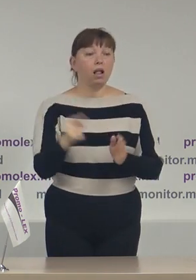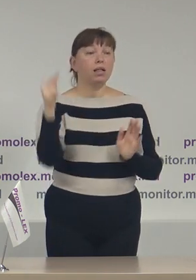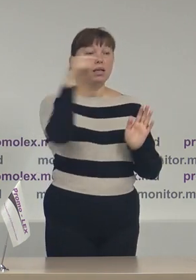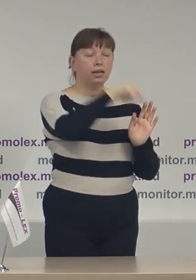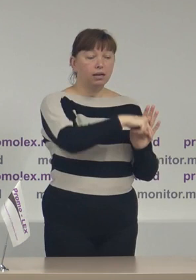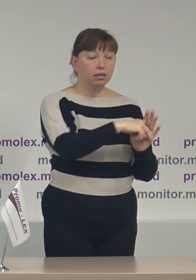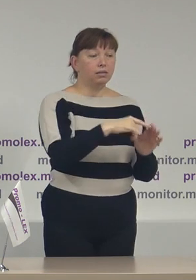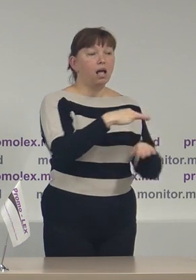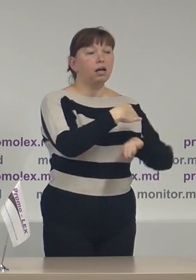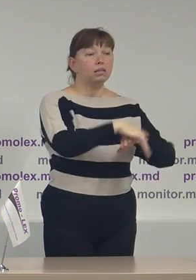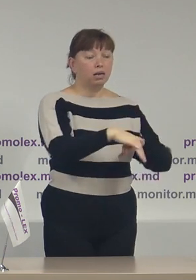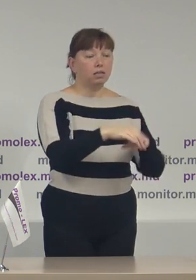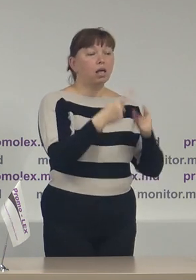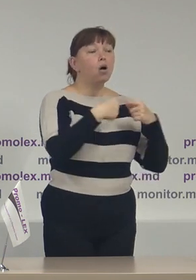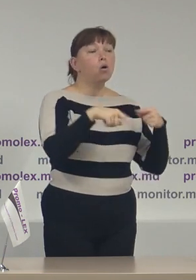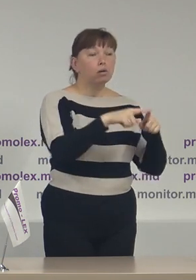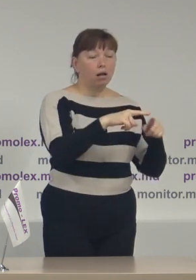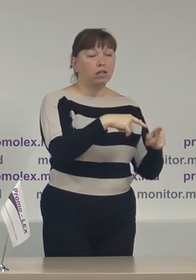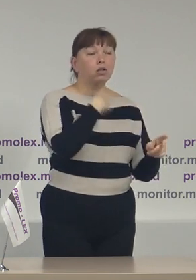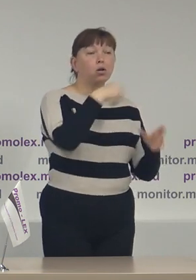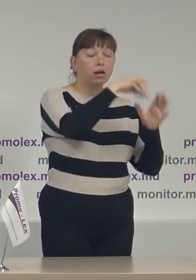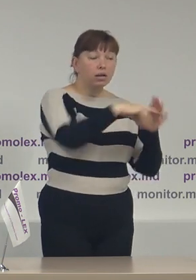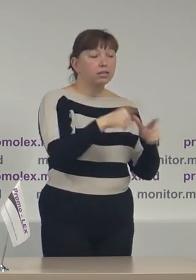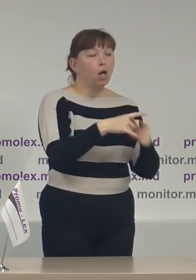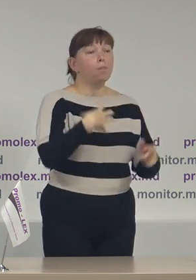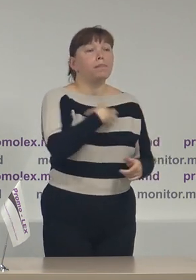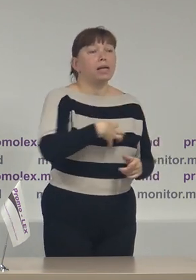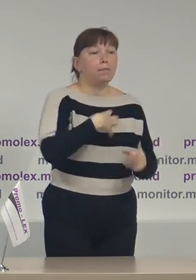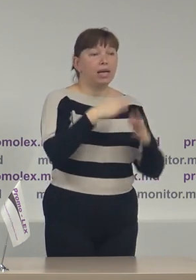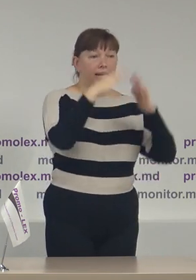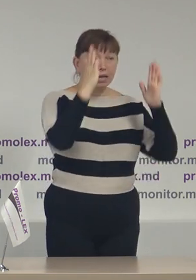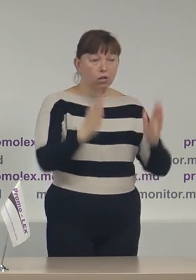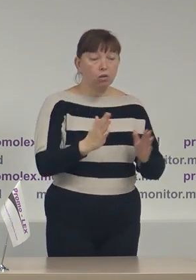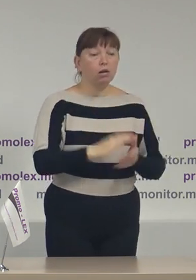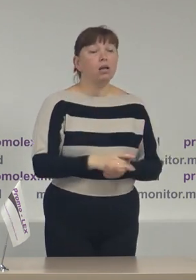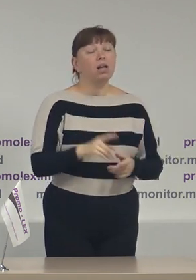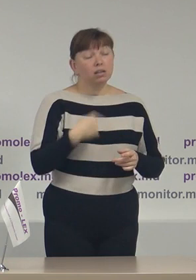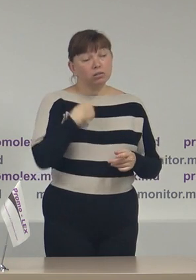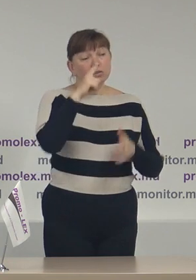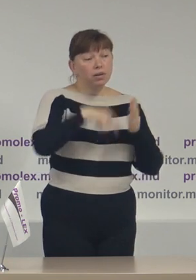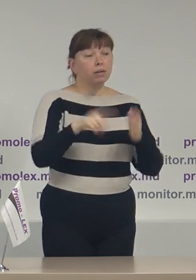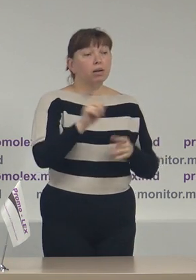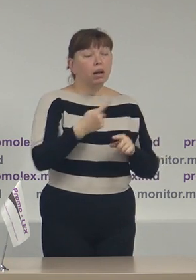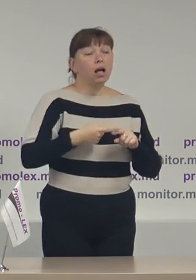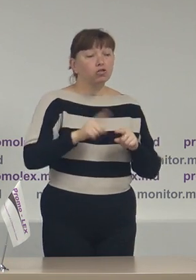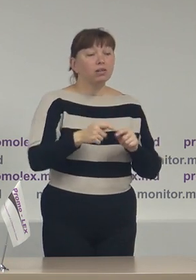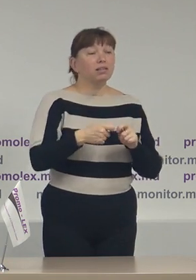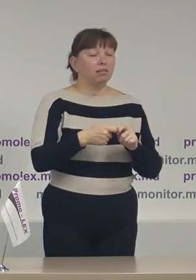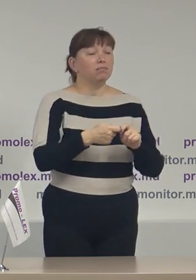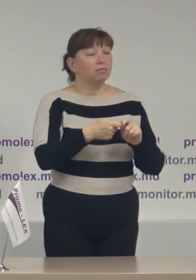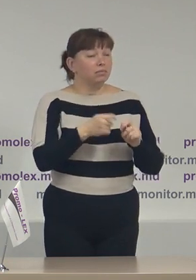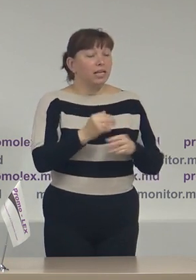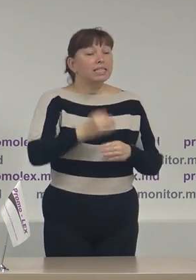adresa organelor electorale sau primăriilor și sperăm noi că această întârziere se datorează exclusiv